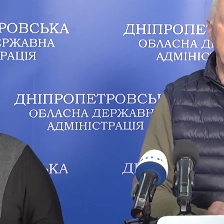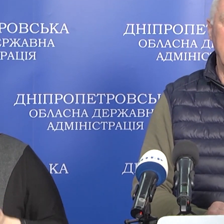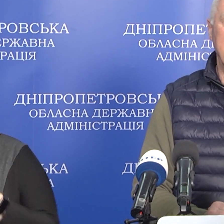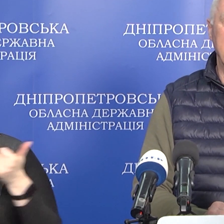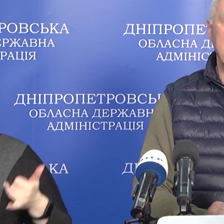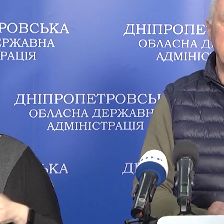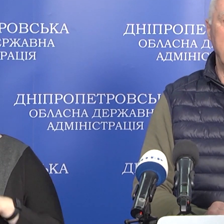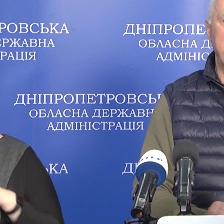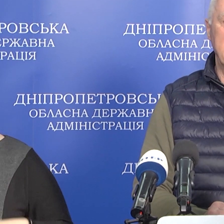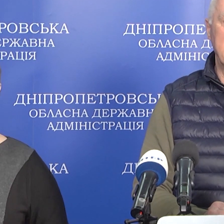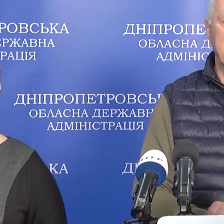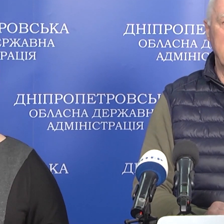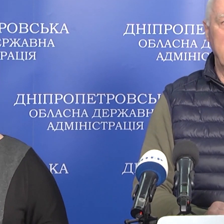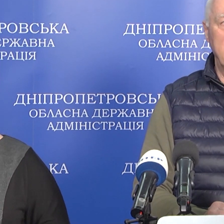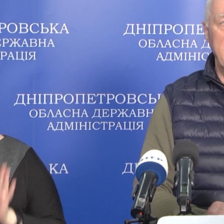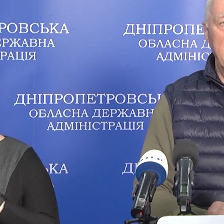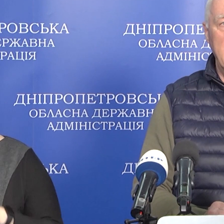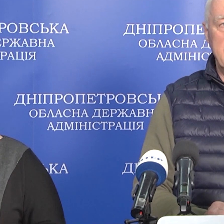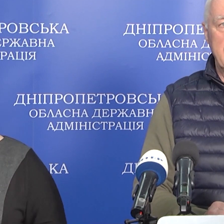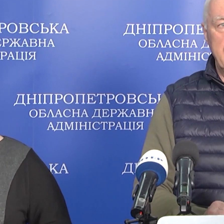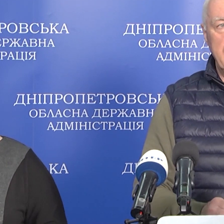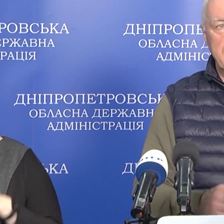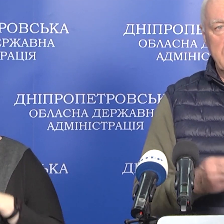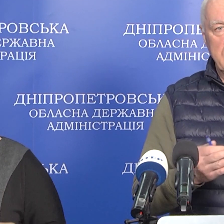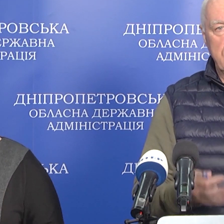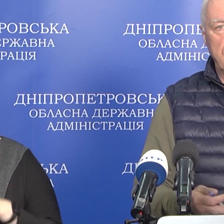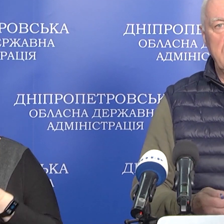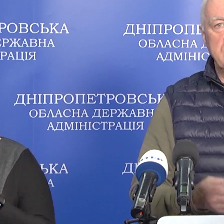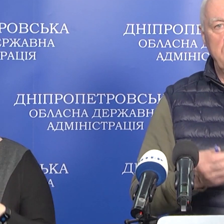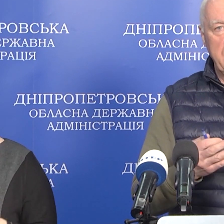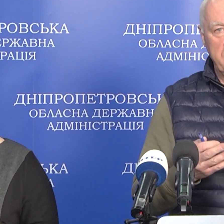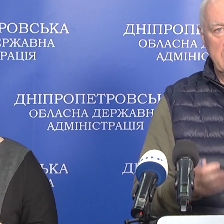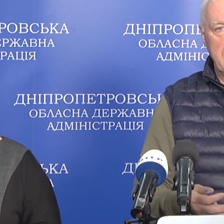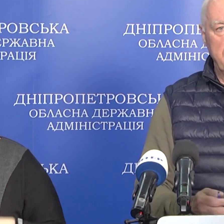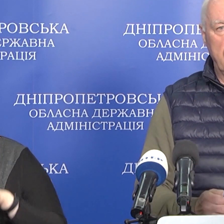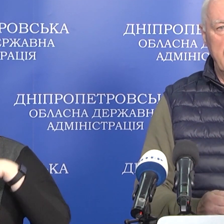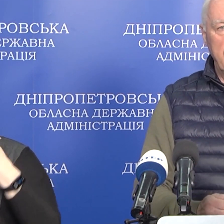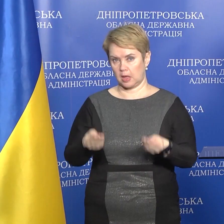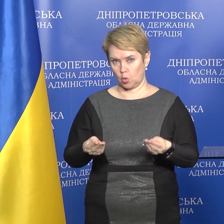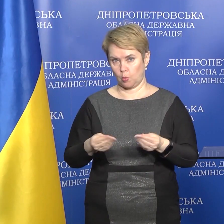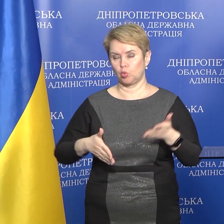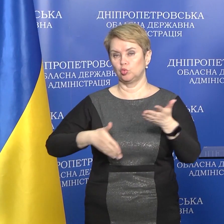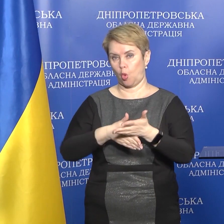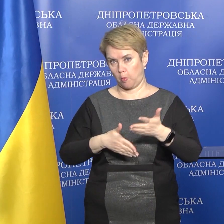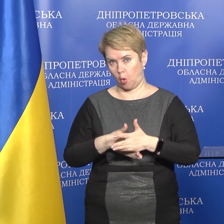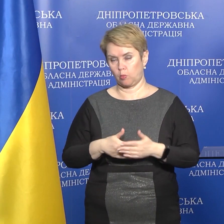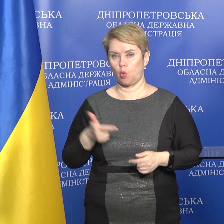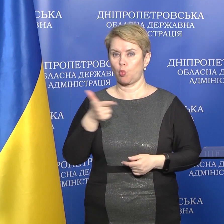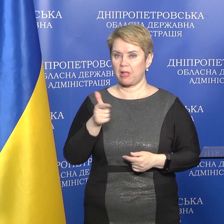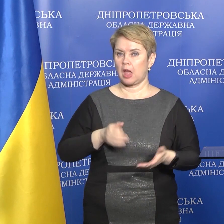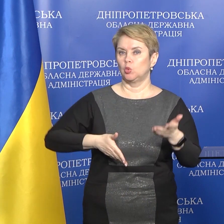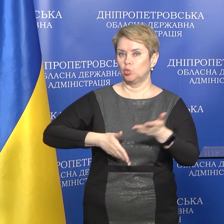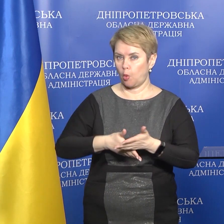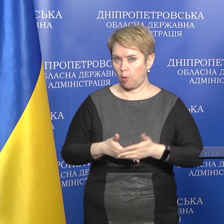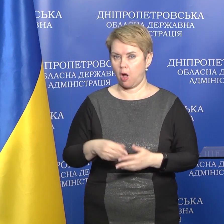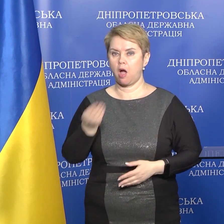забезпечення, це 1056 людей. Це ті, які зареєструвалися, ми їм надаємо допомогу, гуманітарну